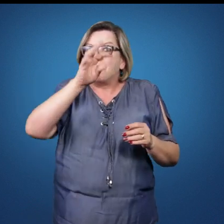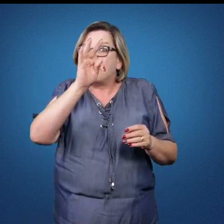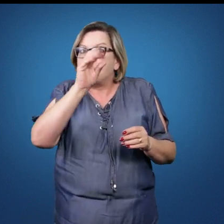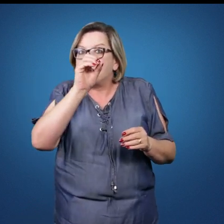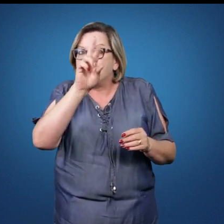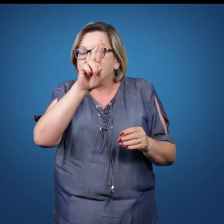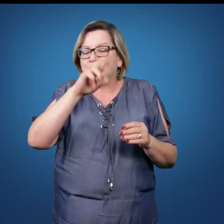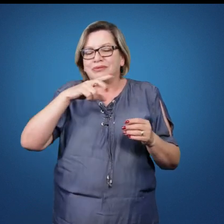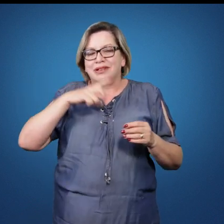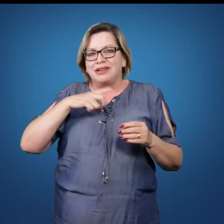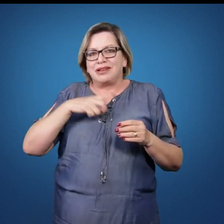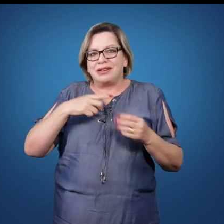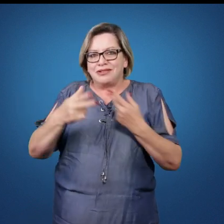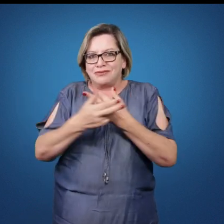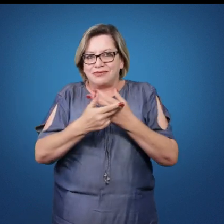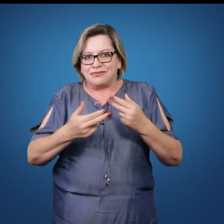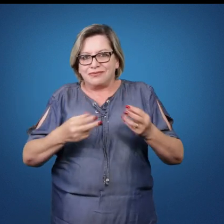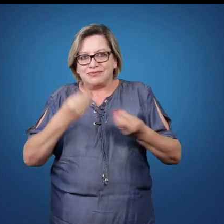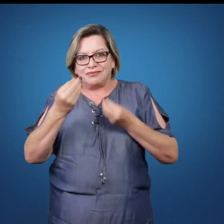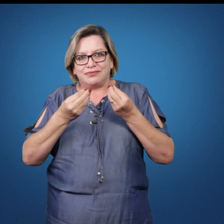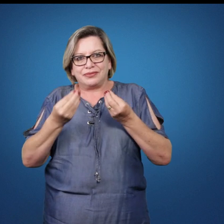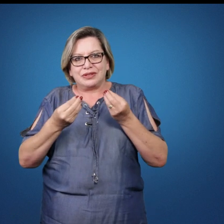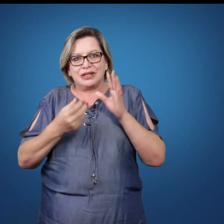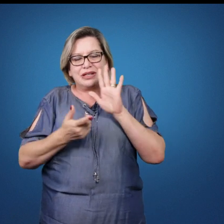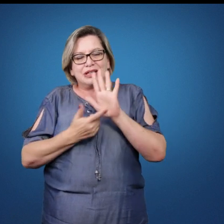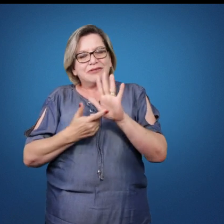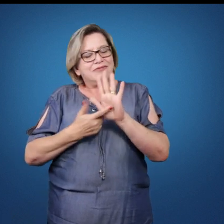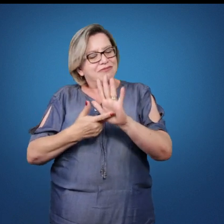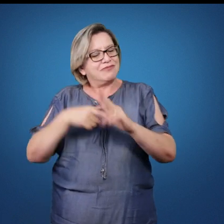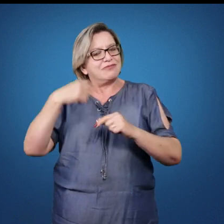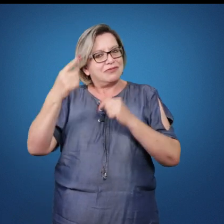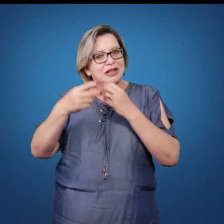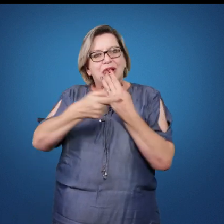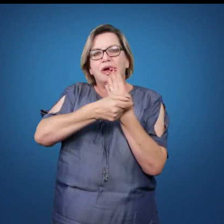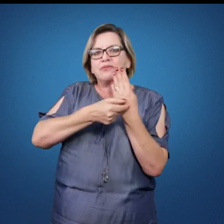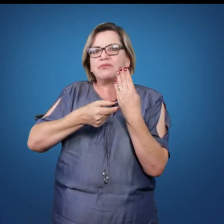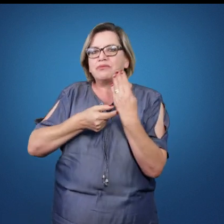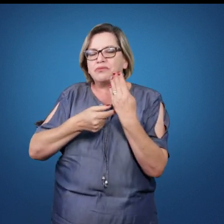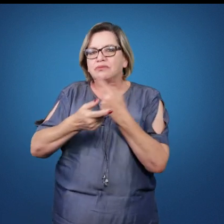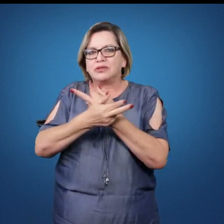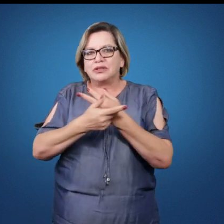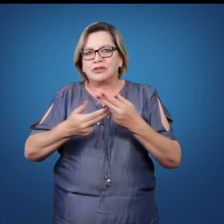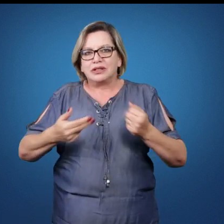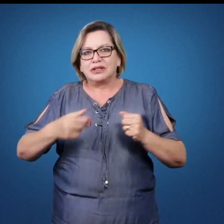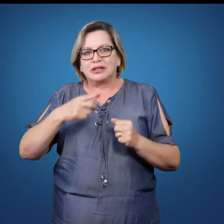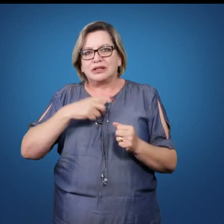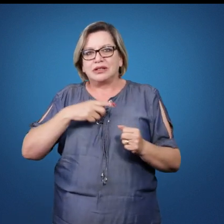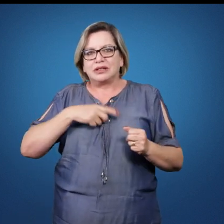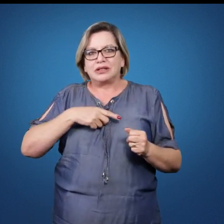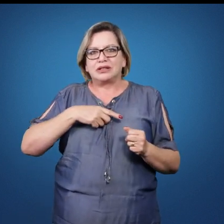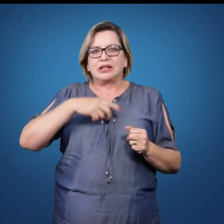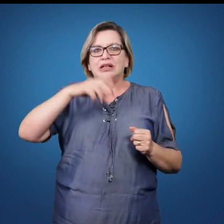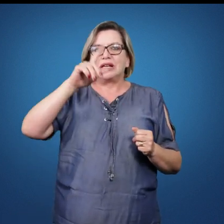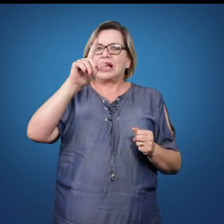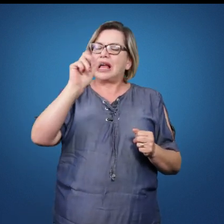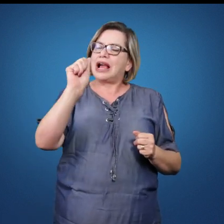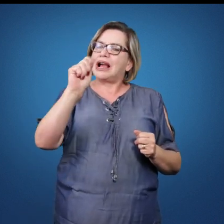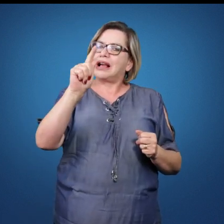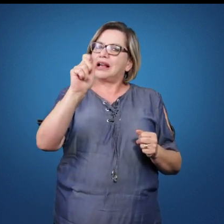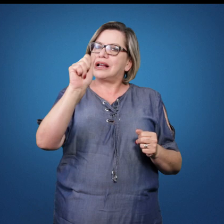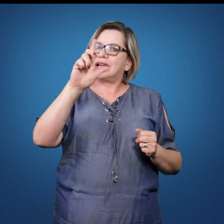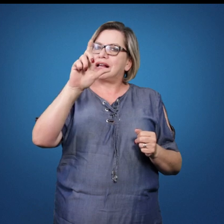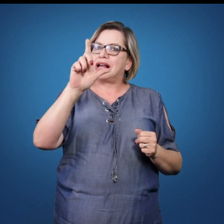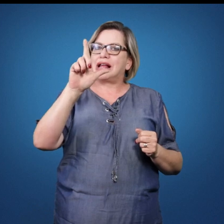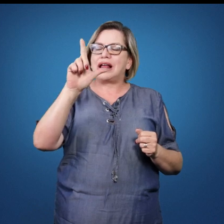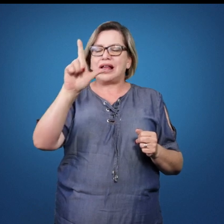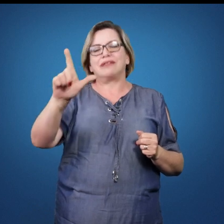temos algumas fases do desenvolvimento motor apresentado pelos autores, nós temos ali como referência o Severino e a Galate, e eles